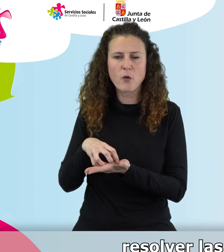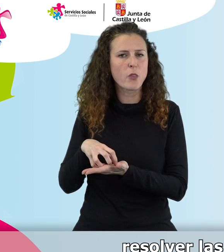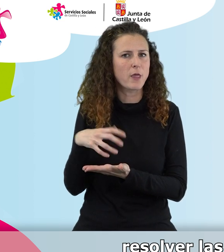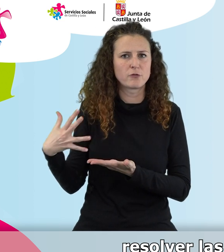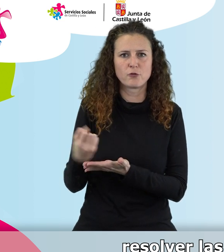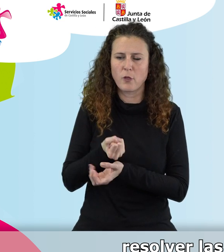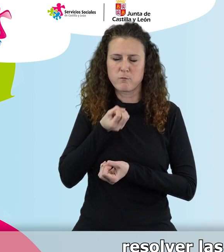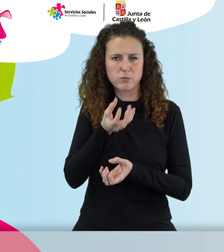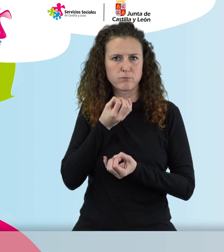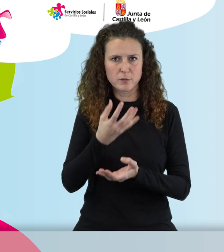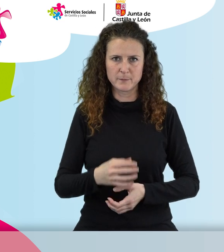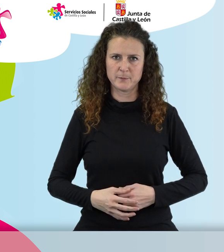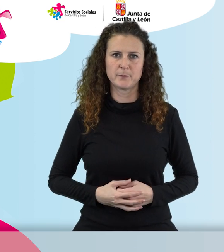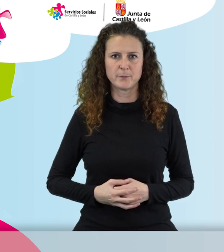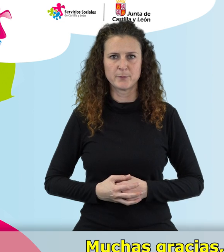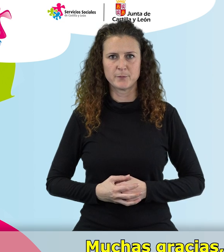respecto, etc.